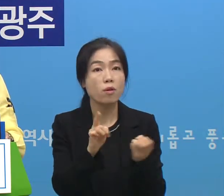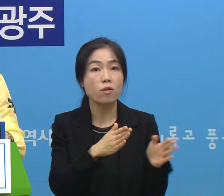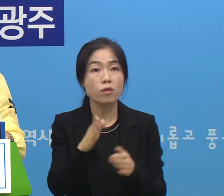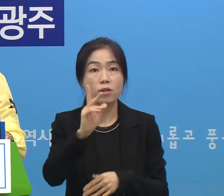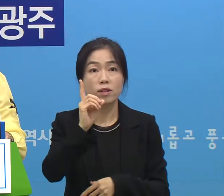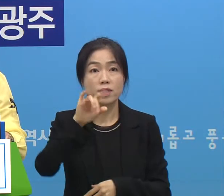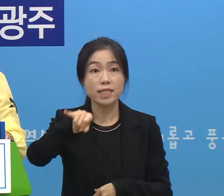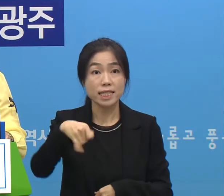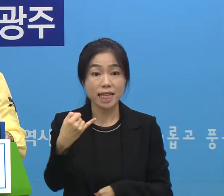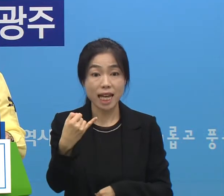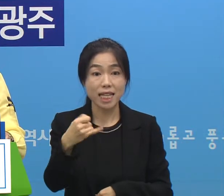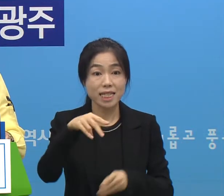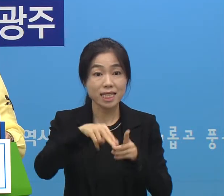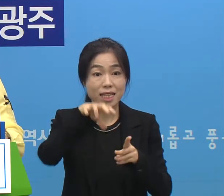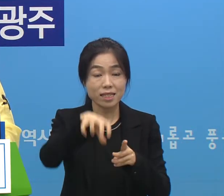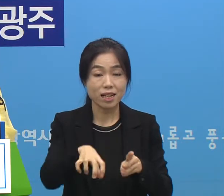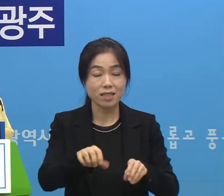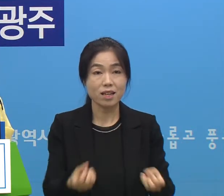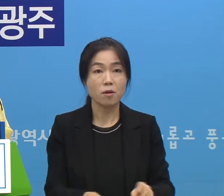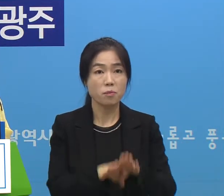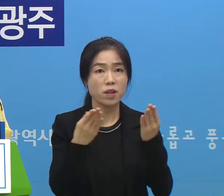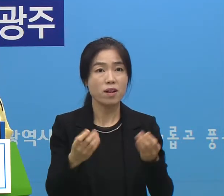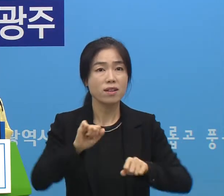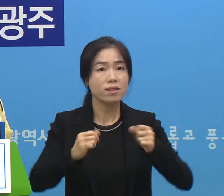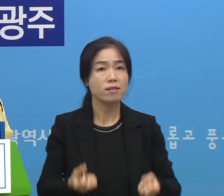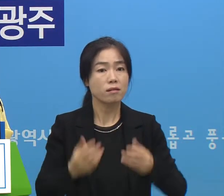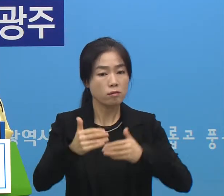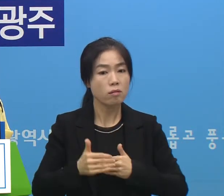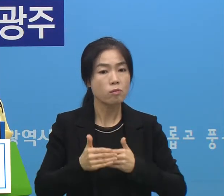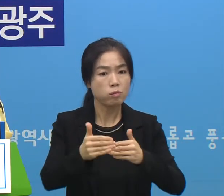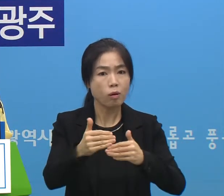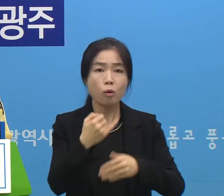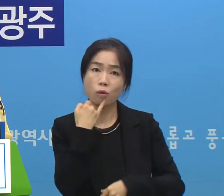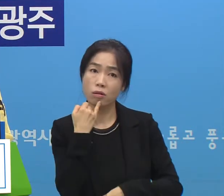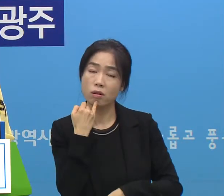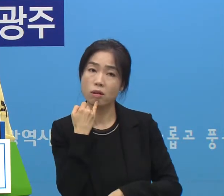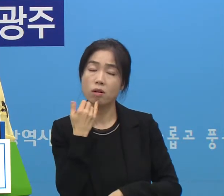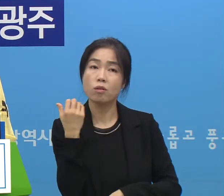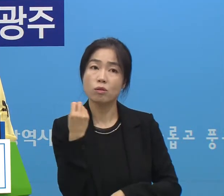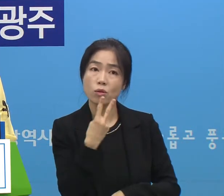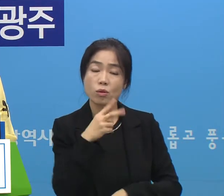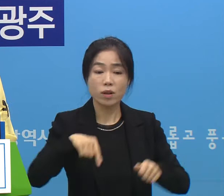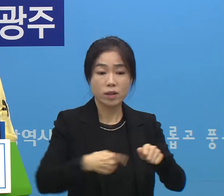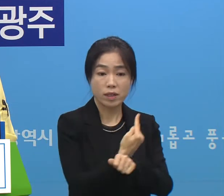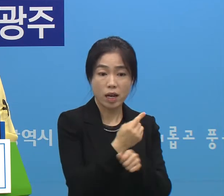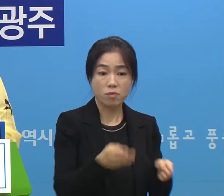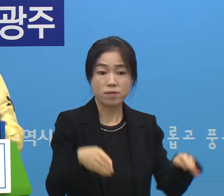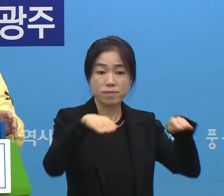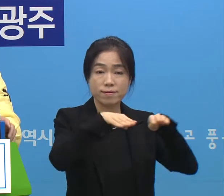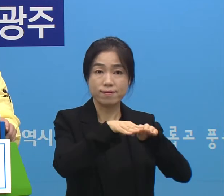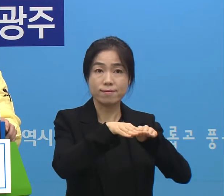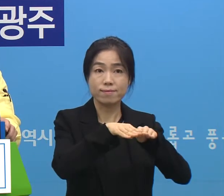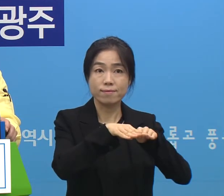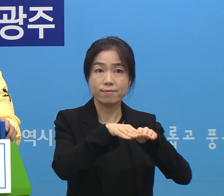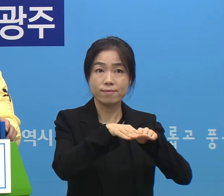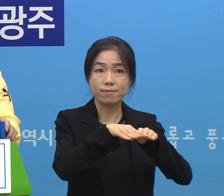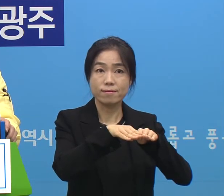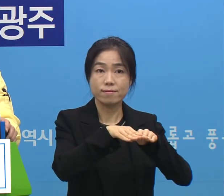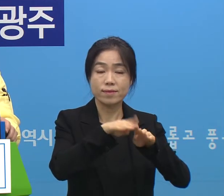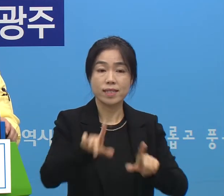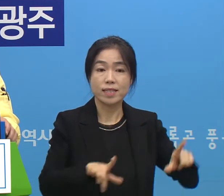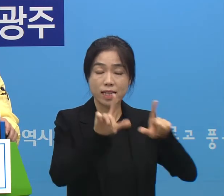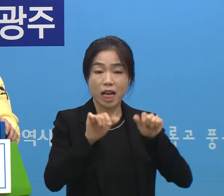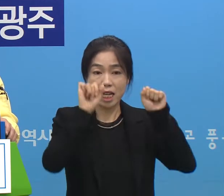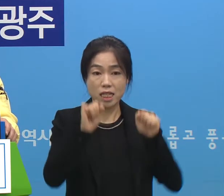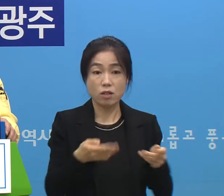DJ센터에서 열리는 행사를 진행돼도 무방한지 야외 시설 생활체육